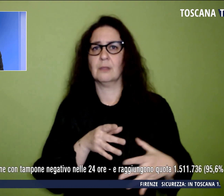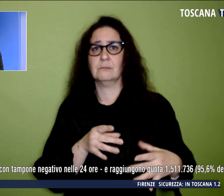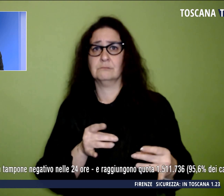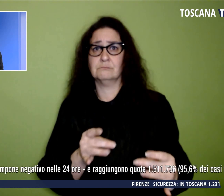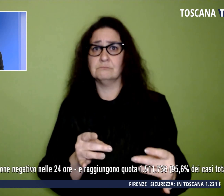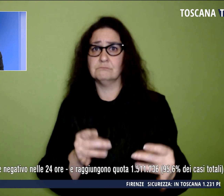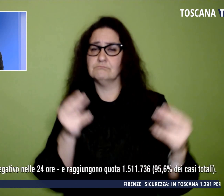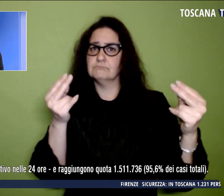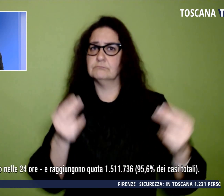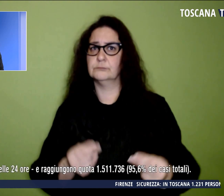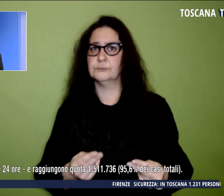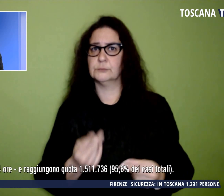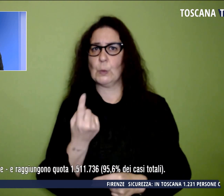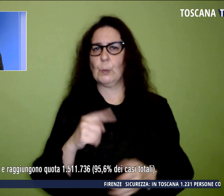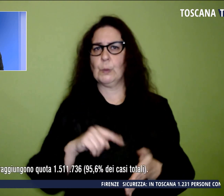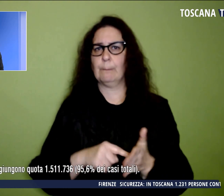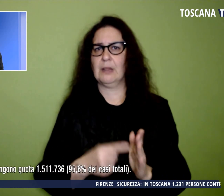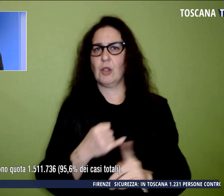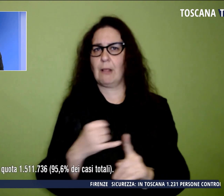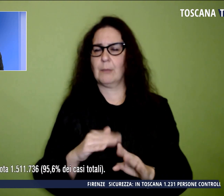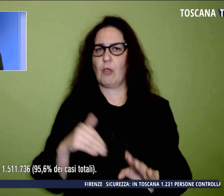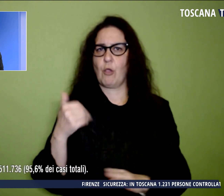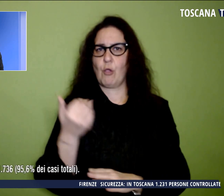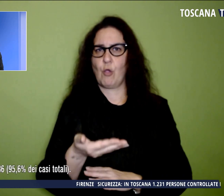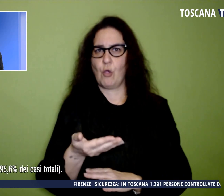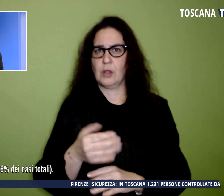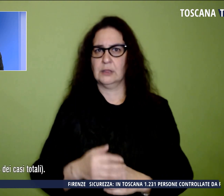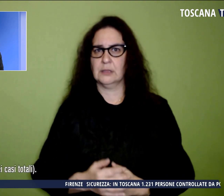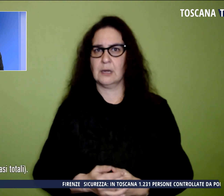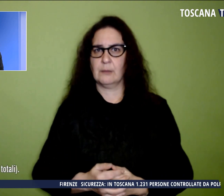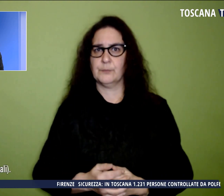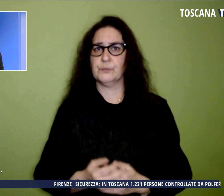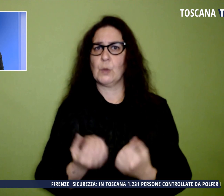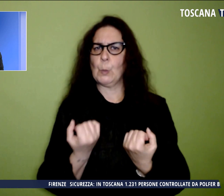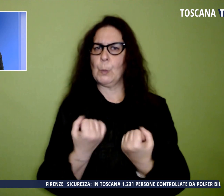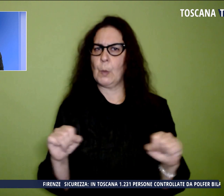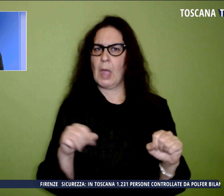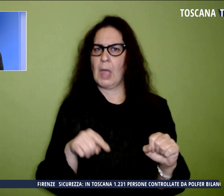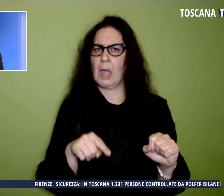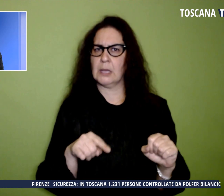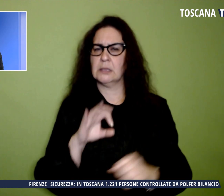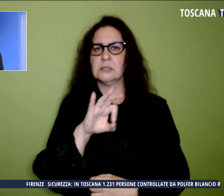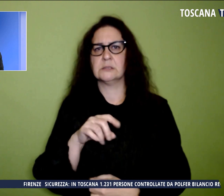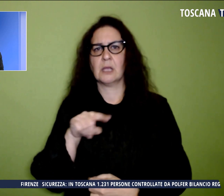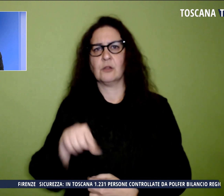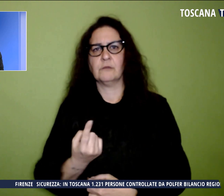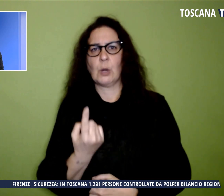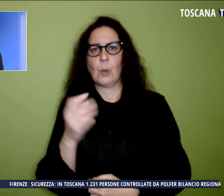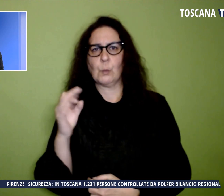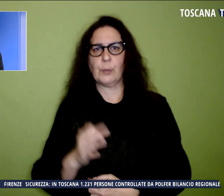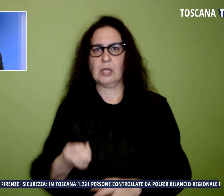oltre un milione e mezzo. I guariti crescono dello 0,1%.